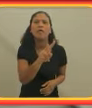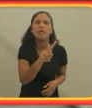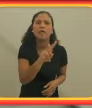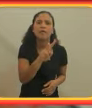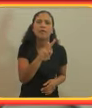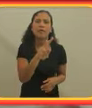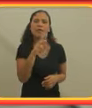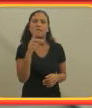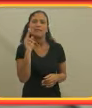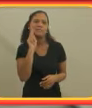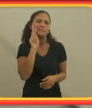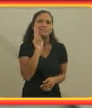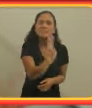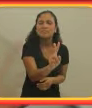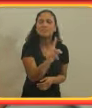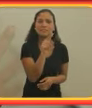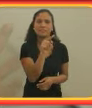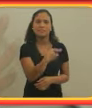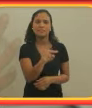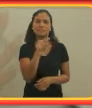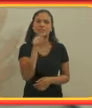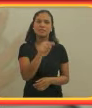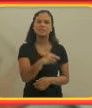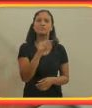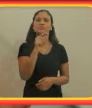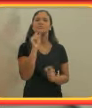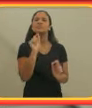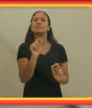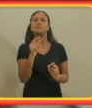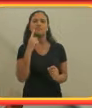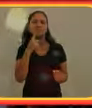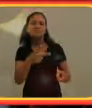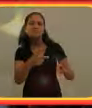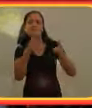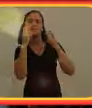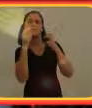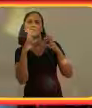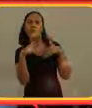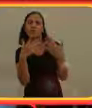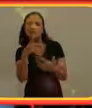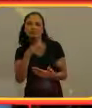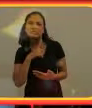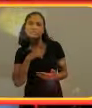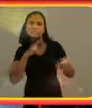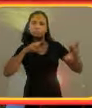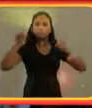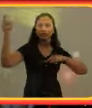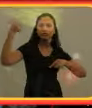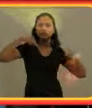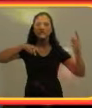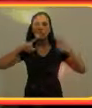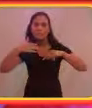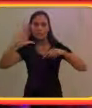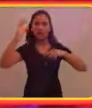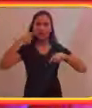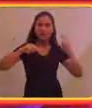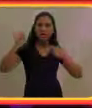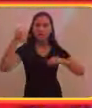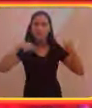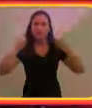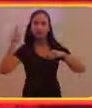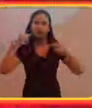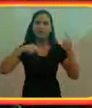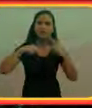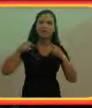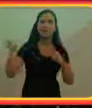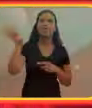não se mexiam, elas só olhavam e ficavam naquela coisa super do olhar. E daí isso foi se desenrolando, foi percebendo que